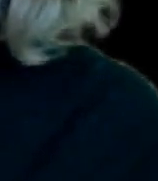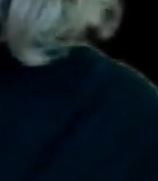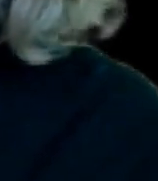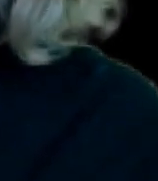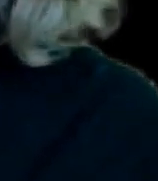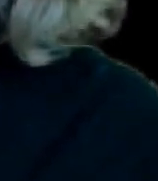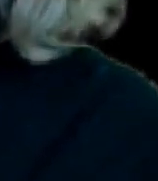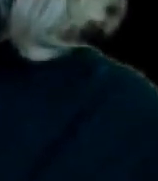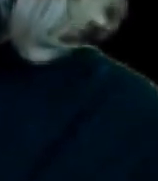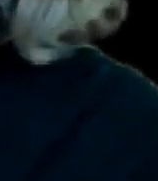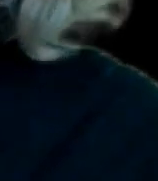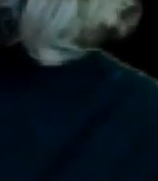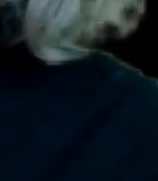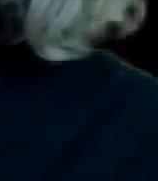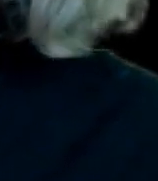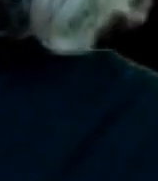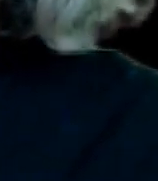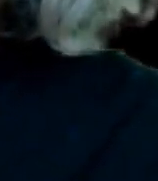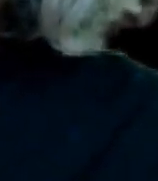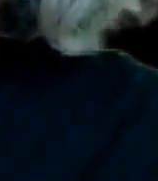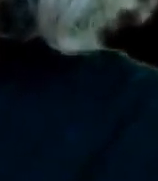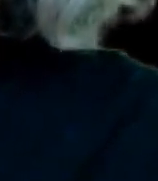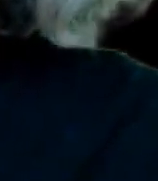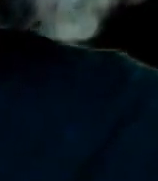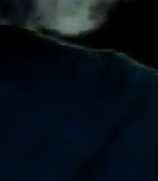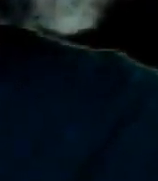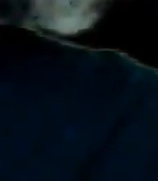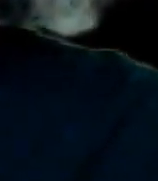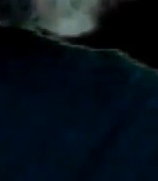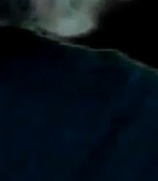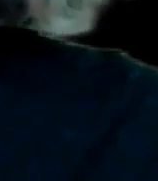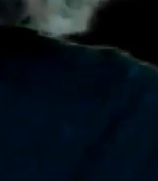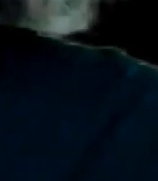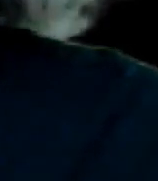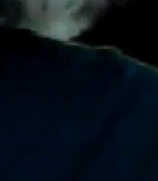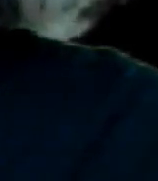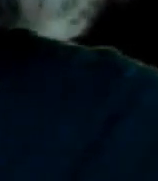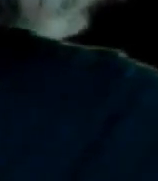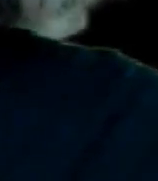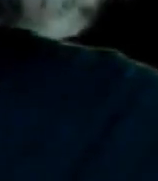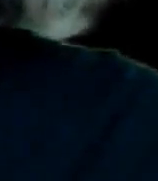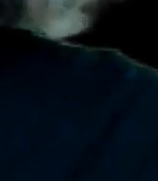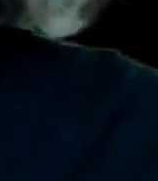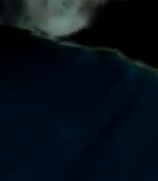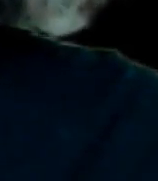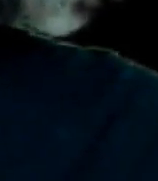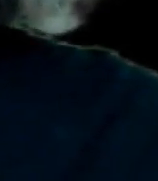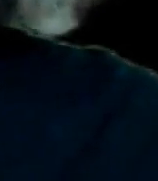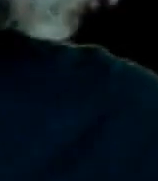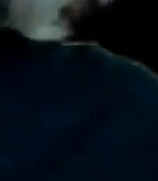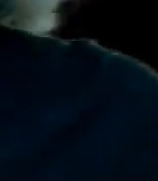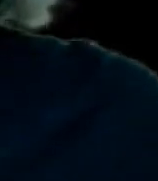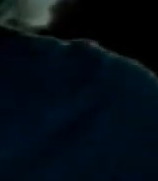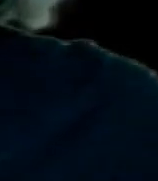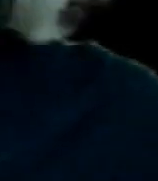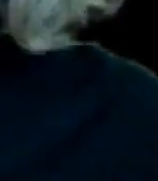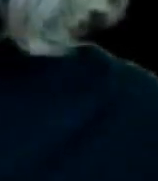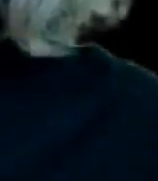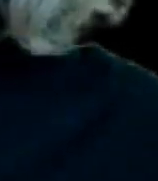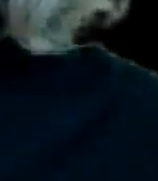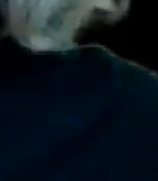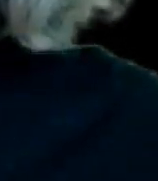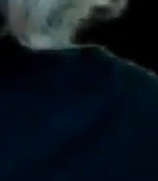aceptado Y la tercera conferencia que plantee